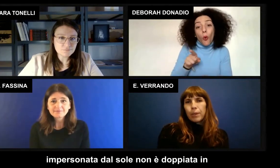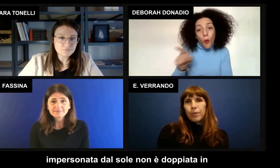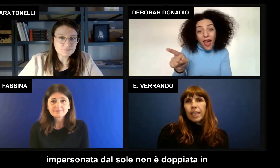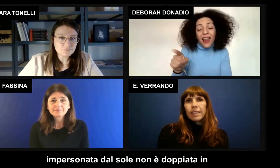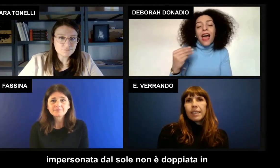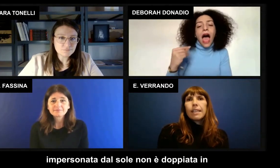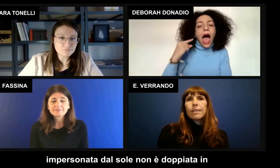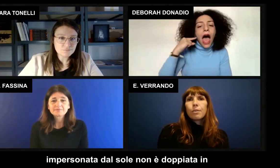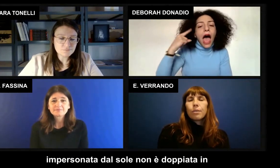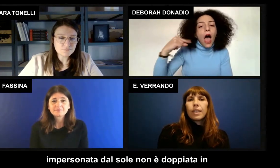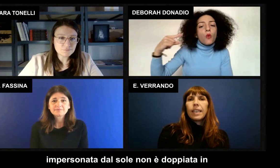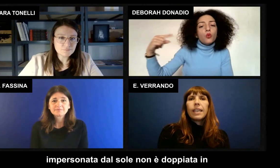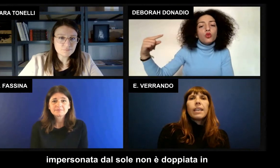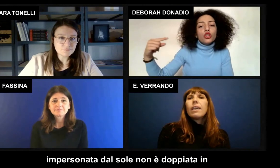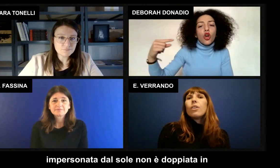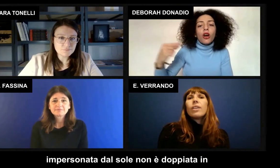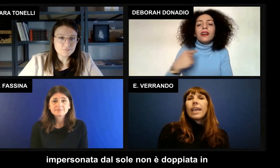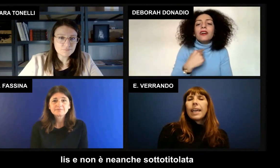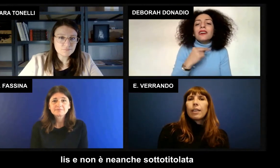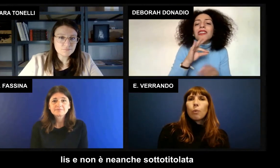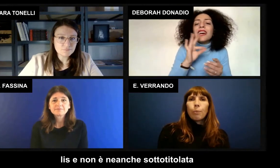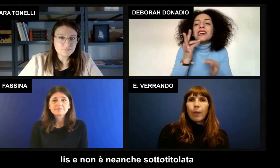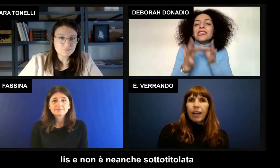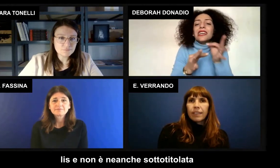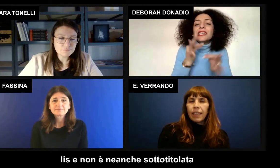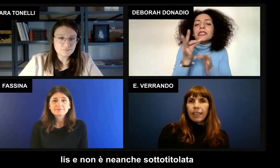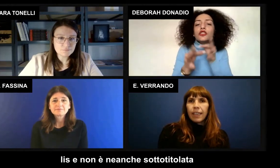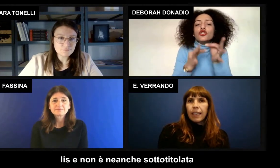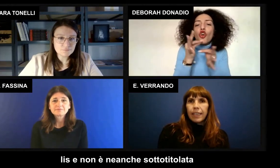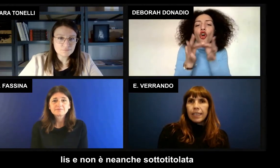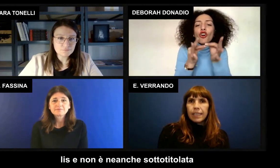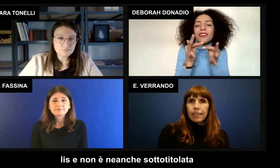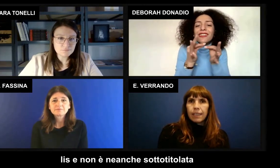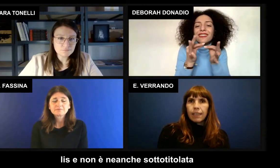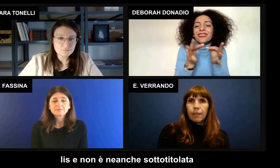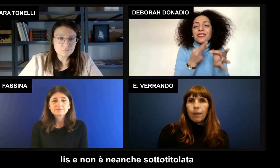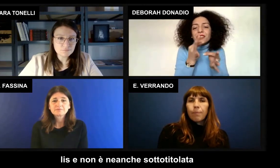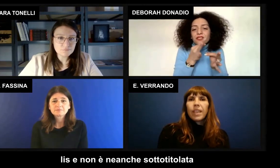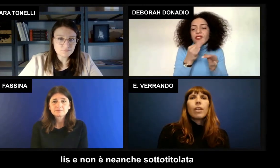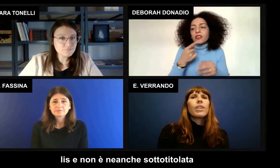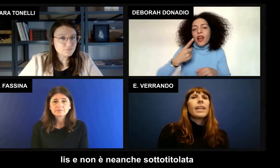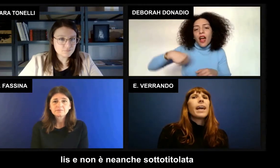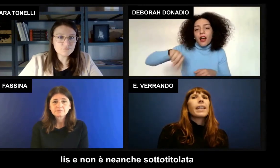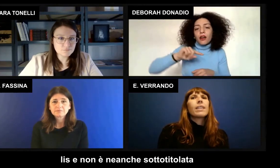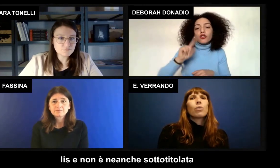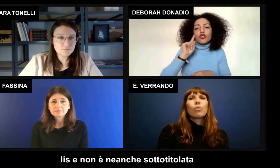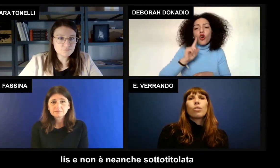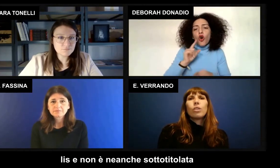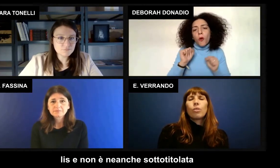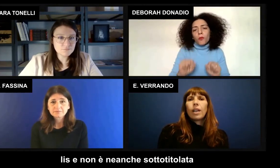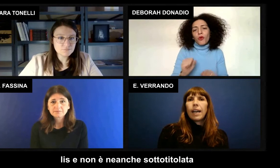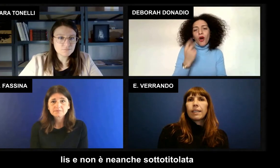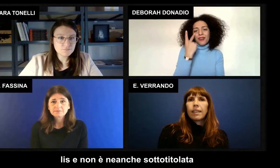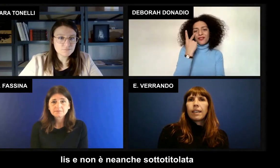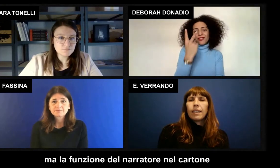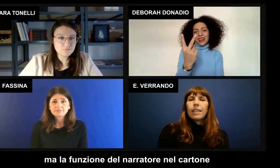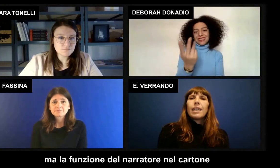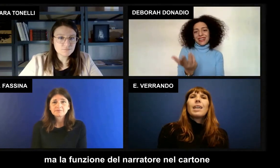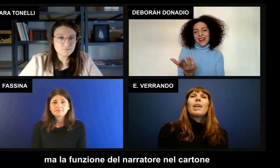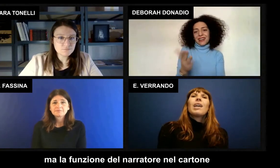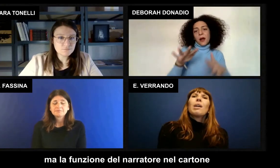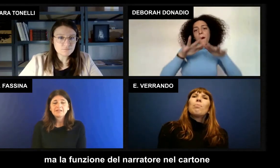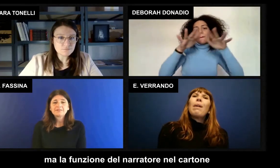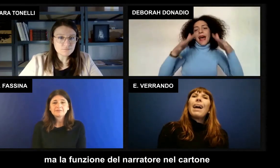che è impersonata dal sole non è doppiata in liss e non è neanche sottotitolata